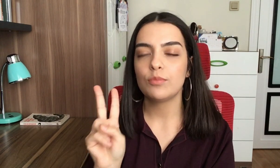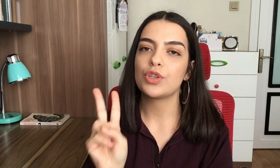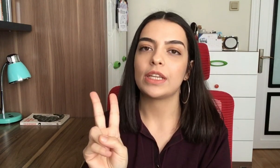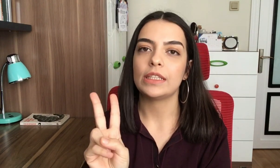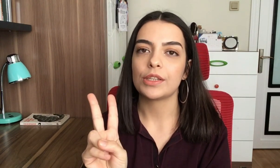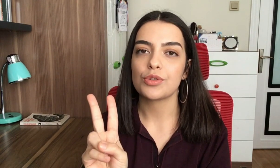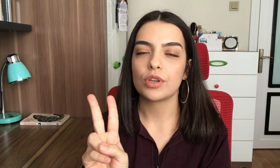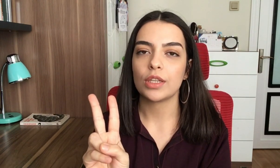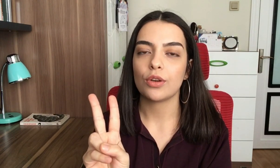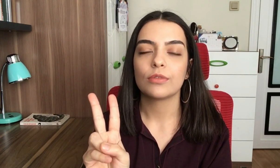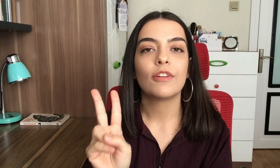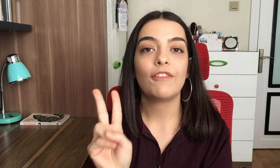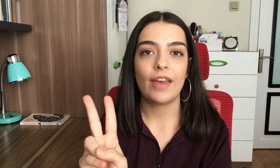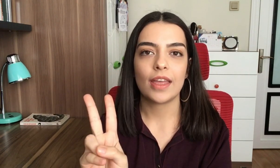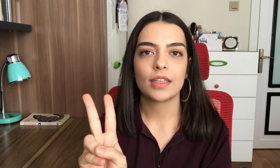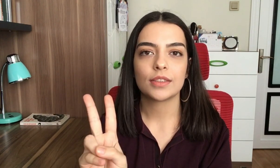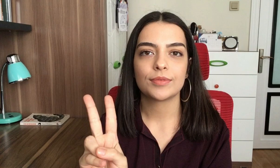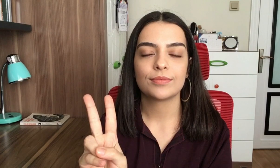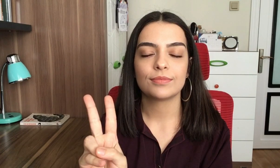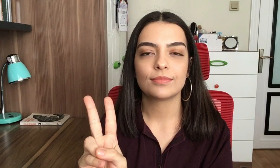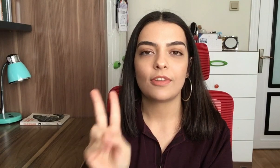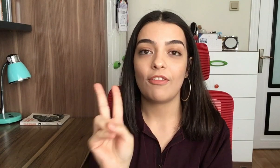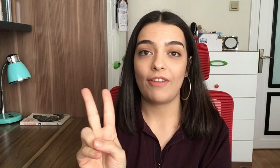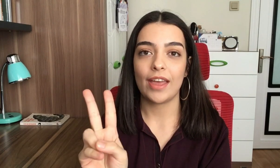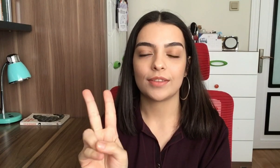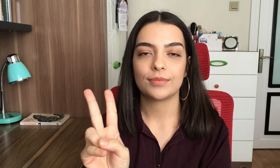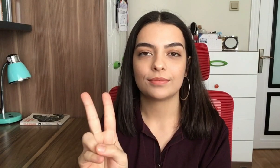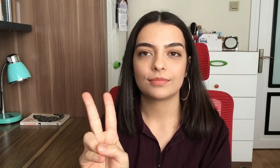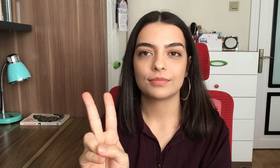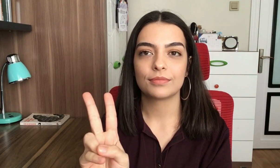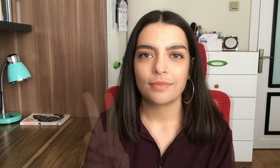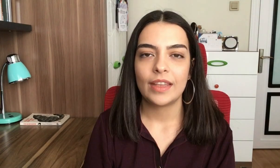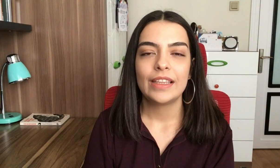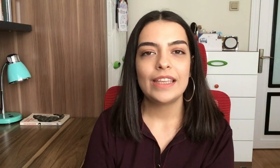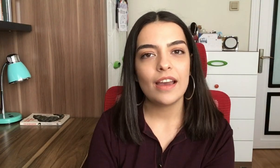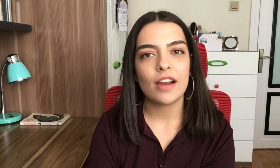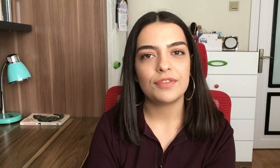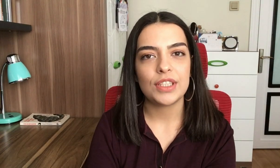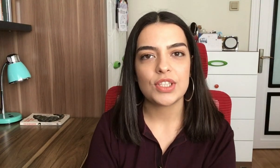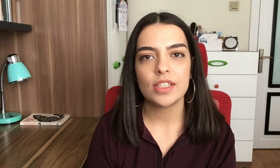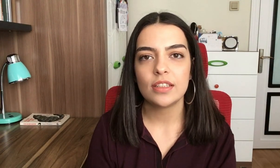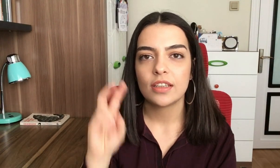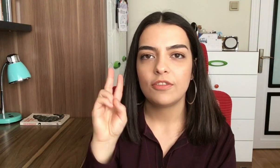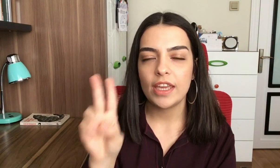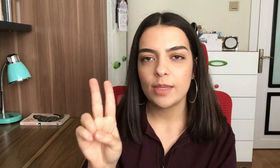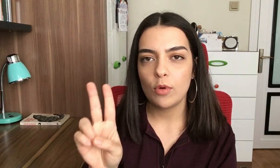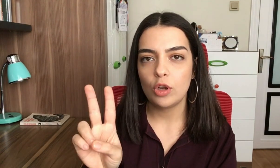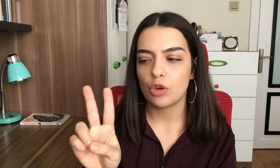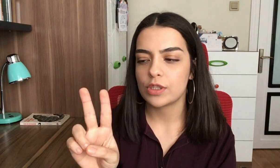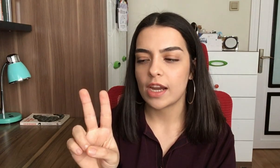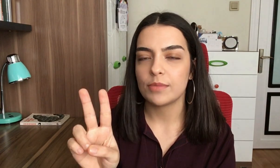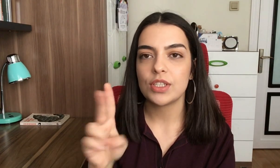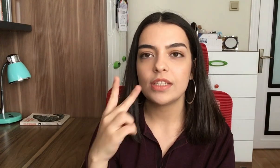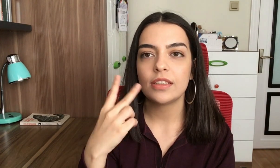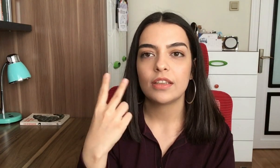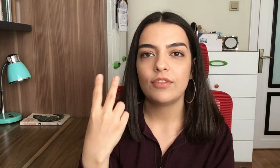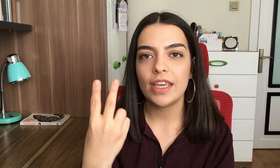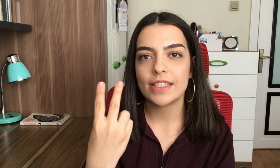şekilde gösteriliyor. V V Y harfi için V'yi böyle göstermiştik. V'yi ters